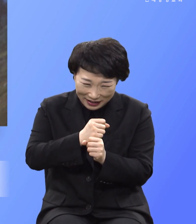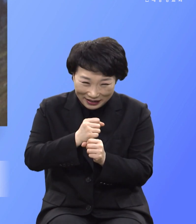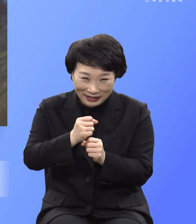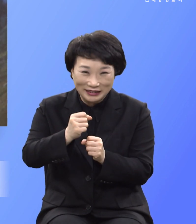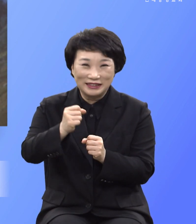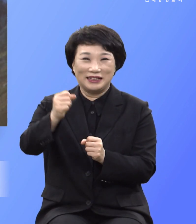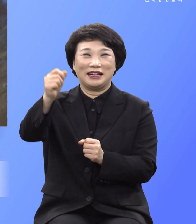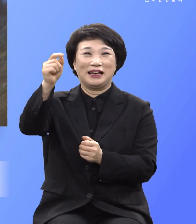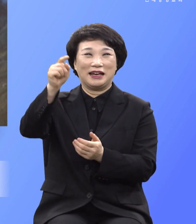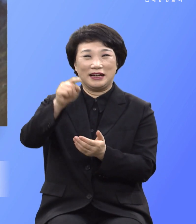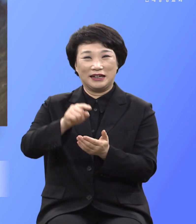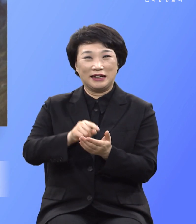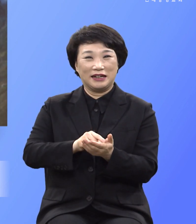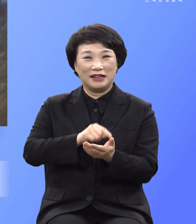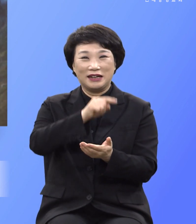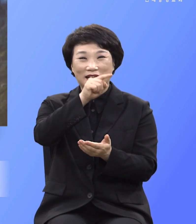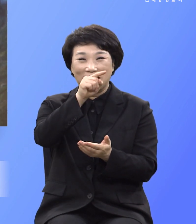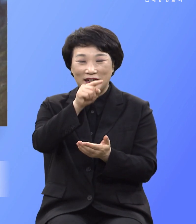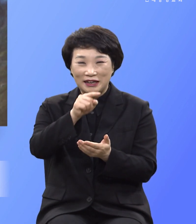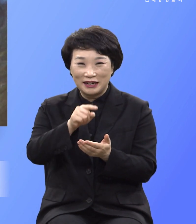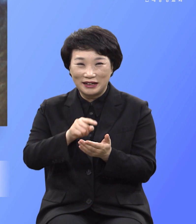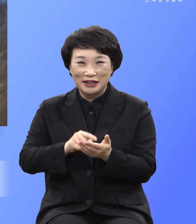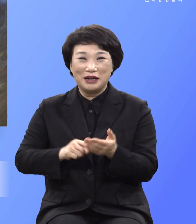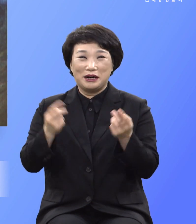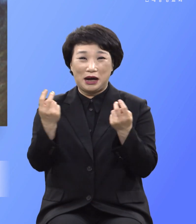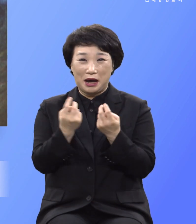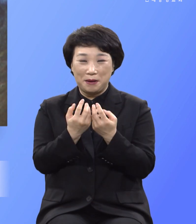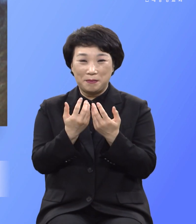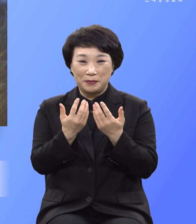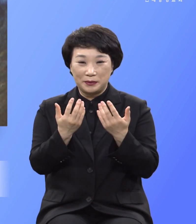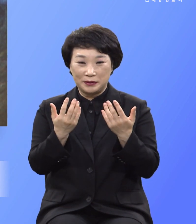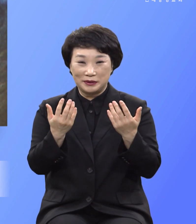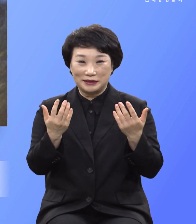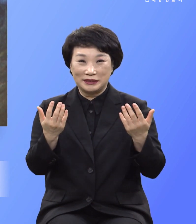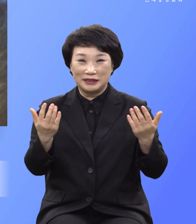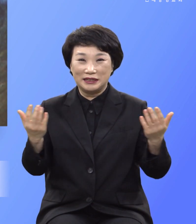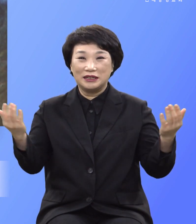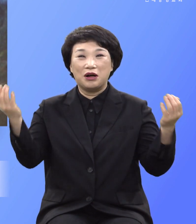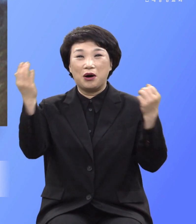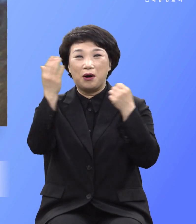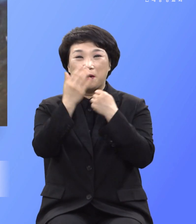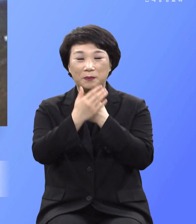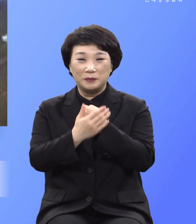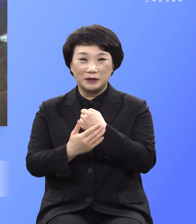할량없는 은혜 갚을 길 없는